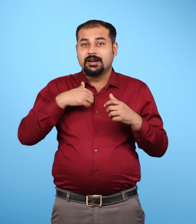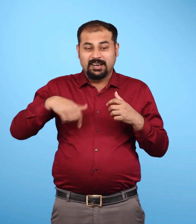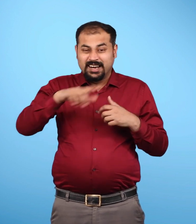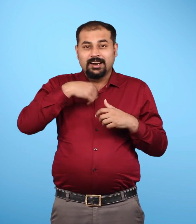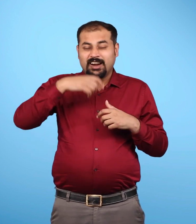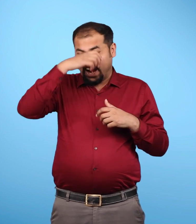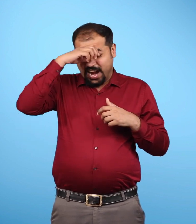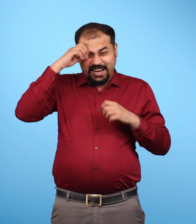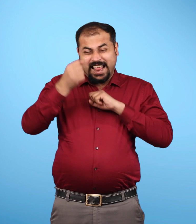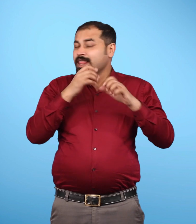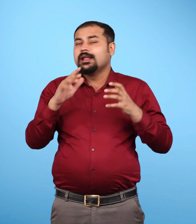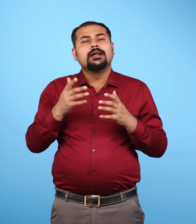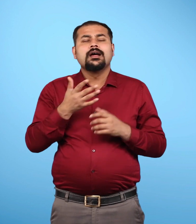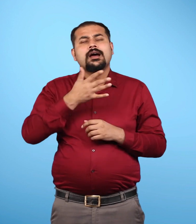जिससे प्रिद्धी गर्म रहती है